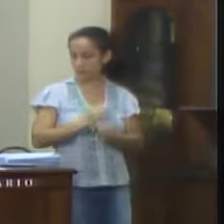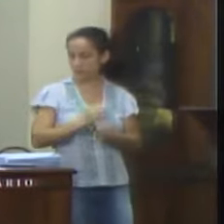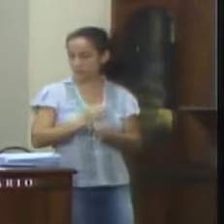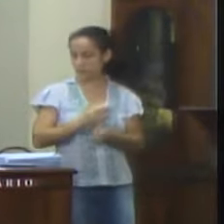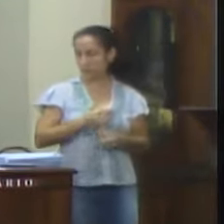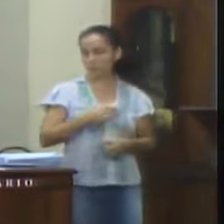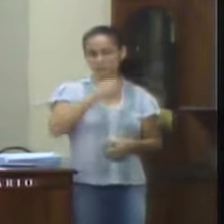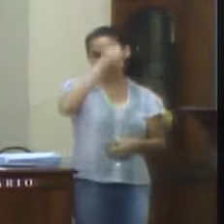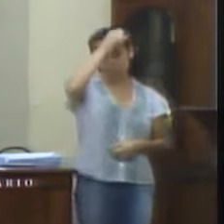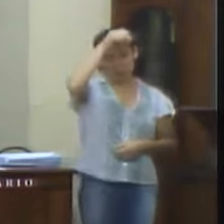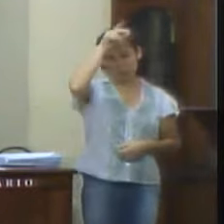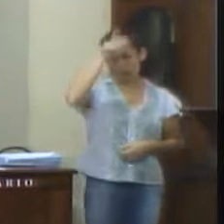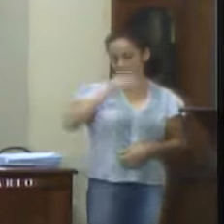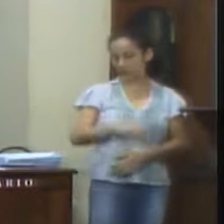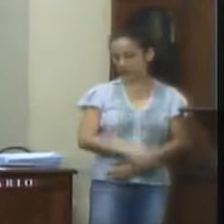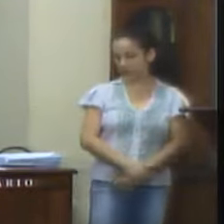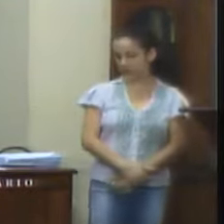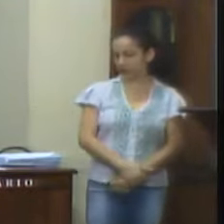do Poder Executivo.